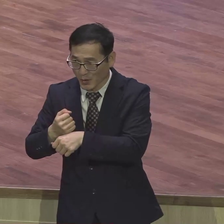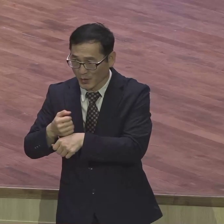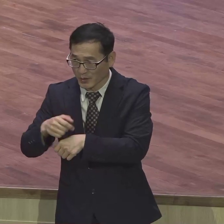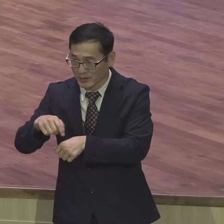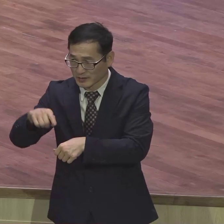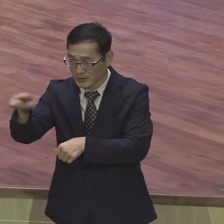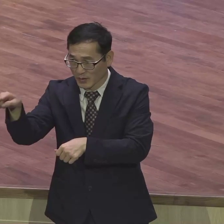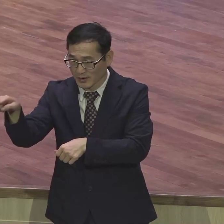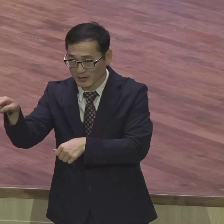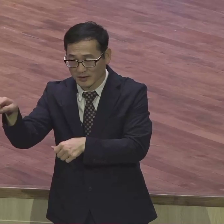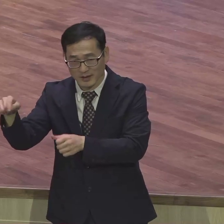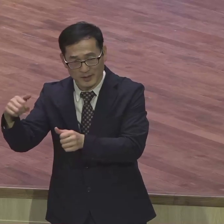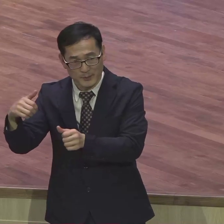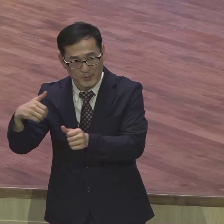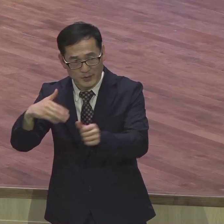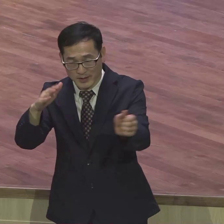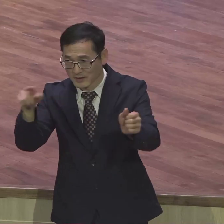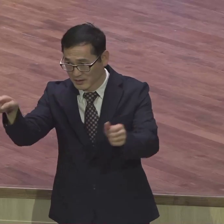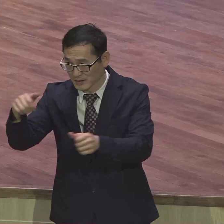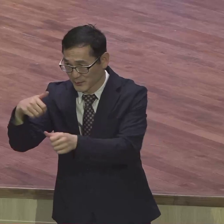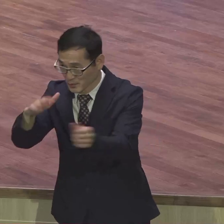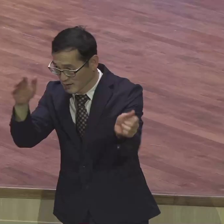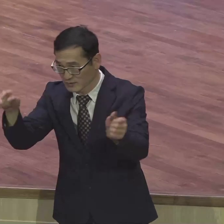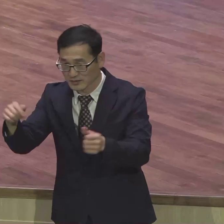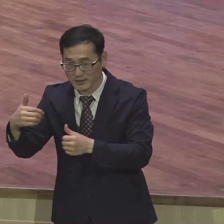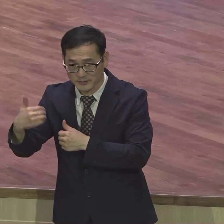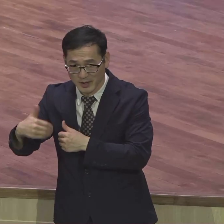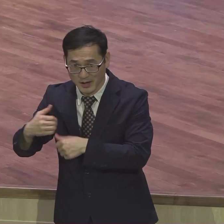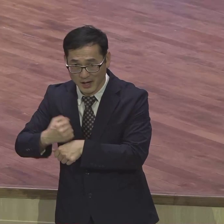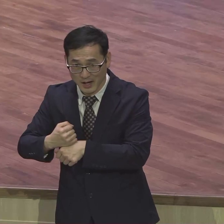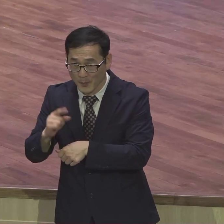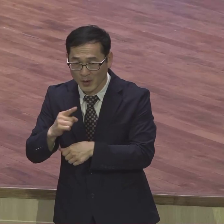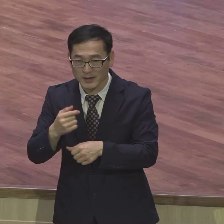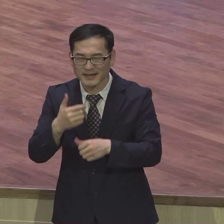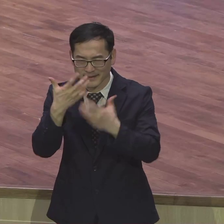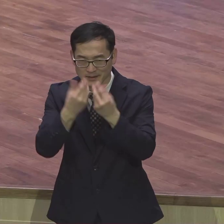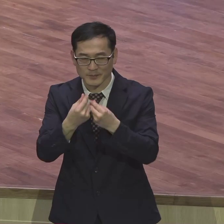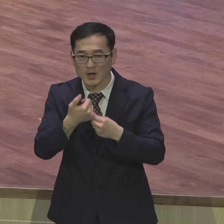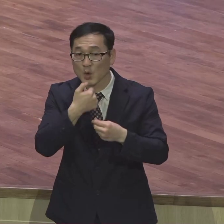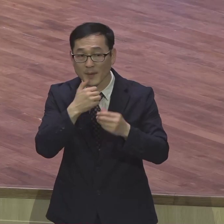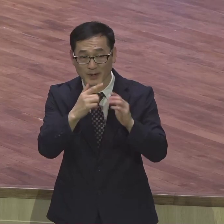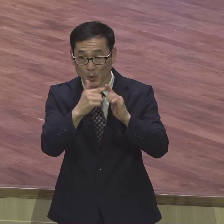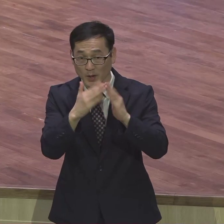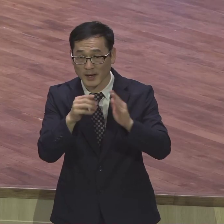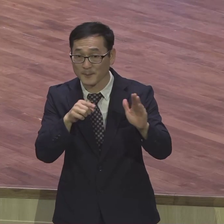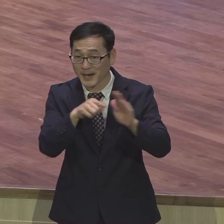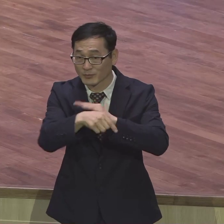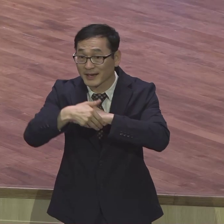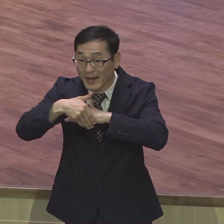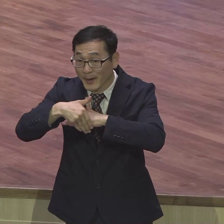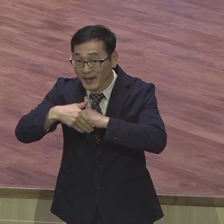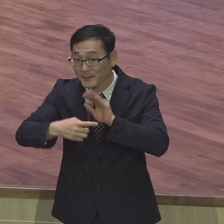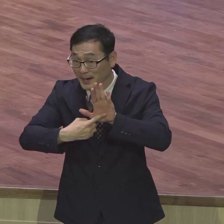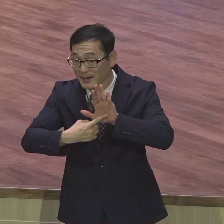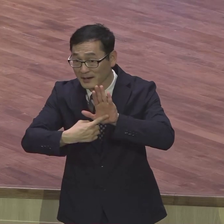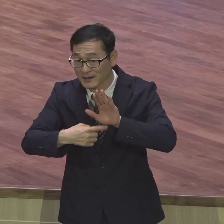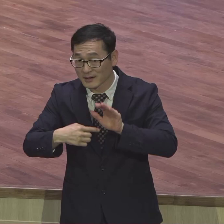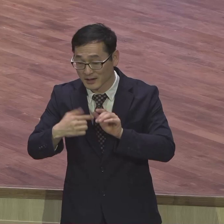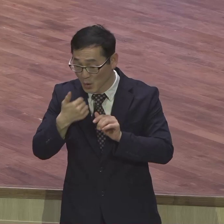자 사도 바울이 로마 교회를 방문할 교획을 밝히고 있습니다 바울은 막연하게 전두한